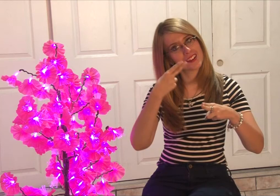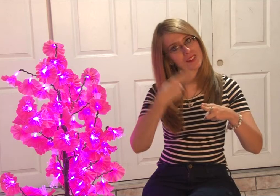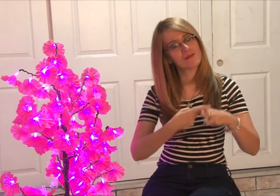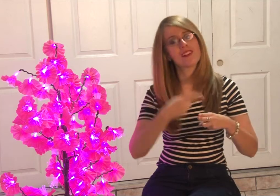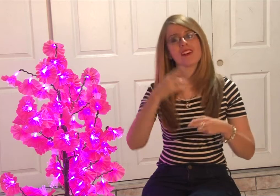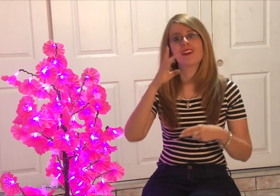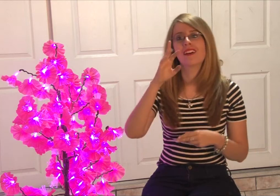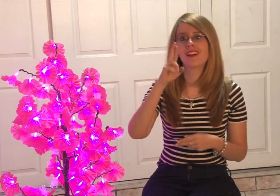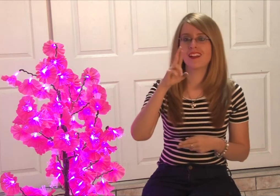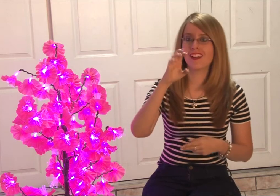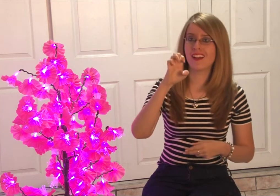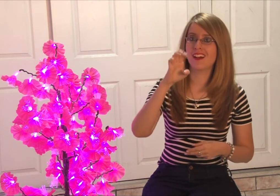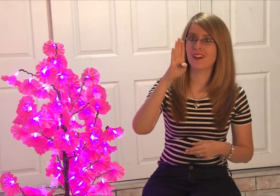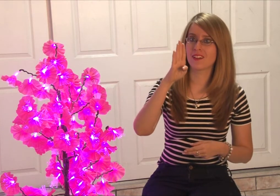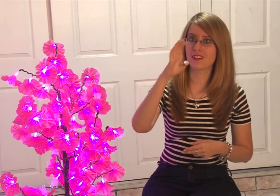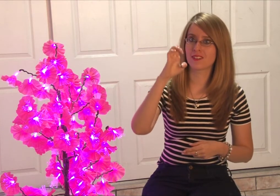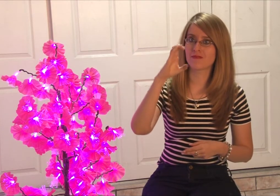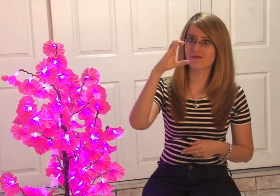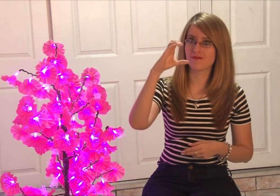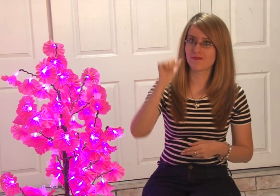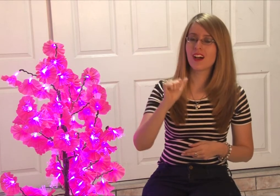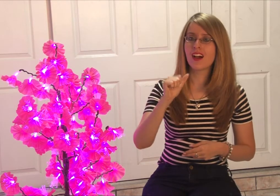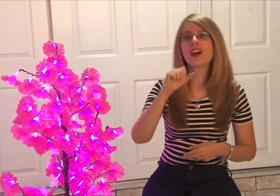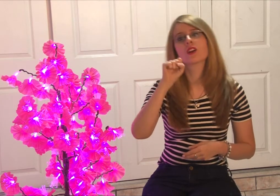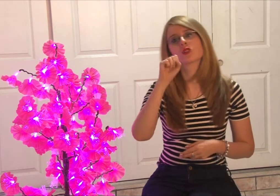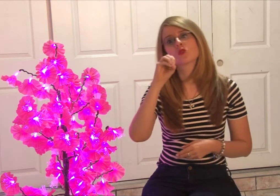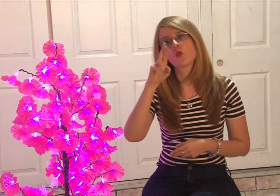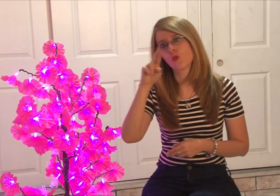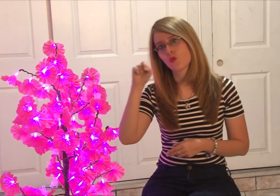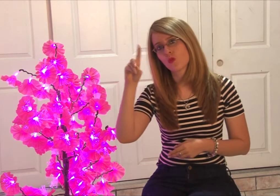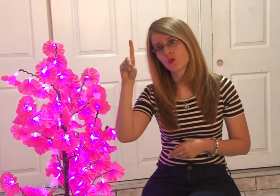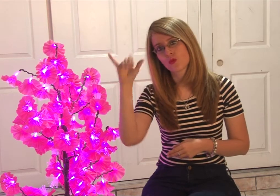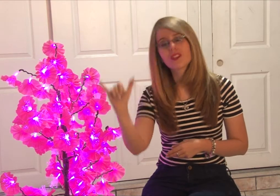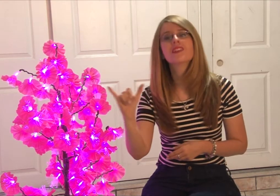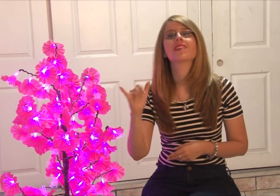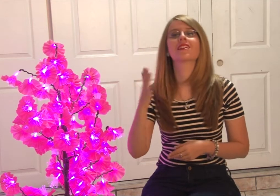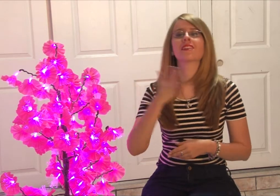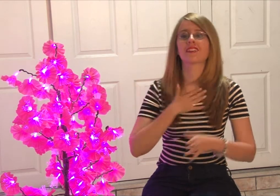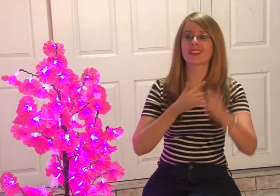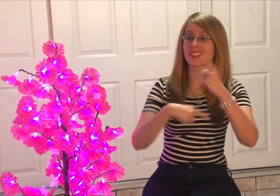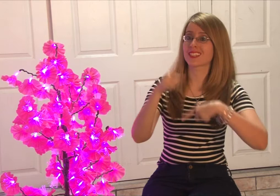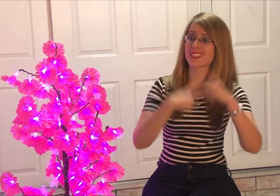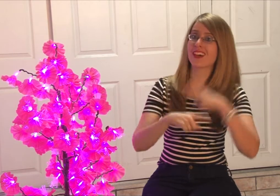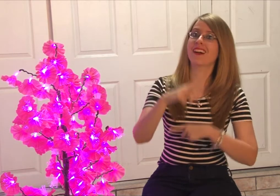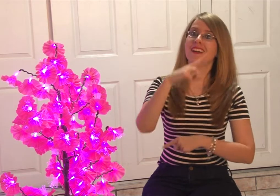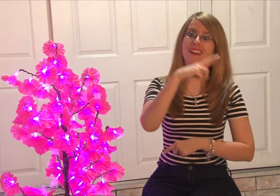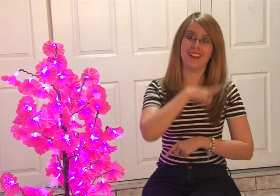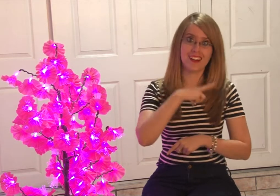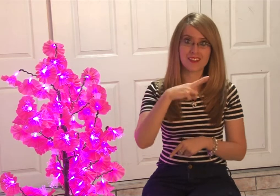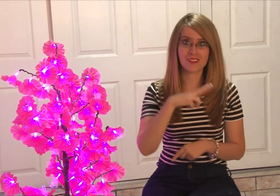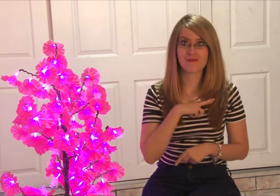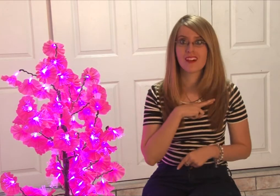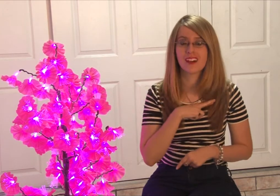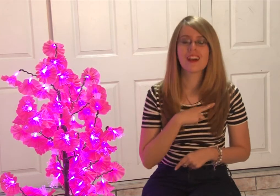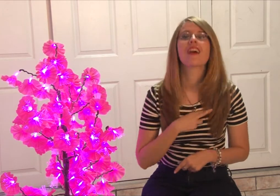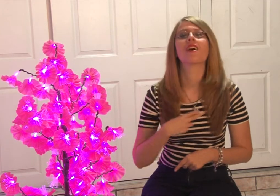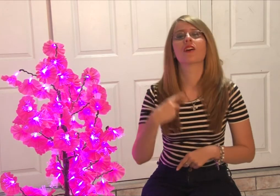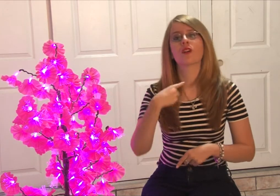Hola, mi nombre es Rebeca Zondi y esta es mi seña.